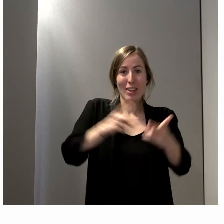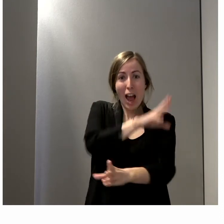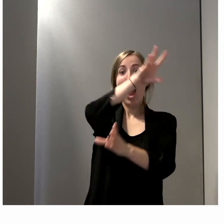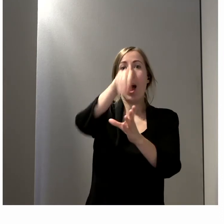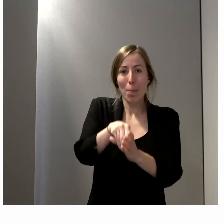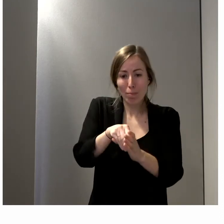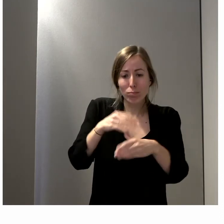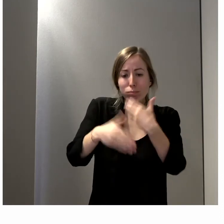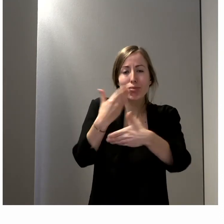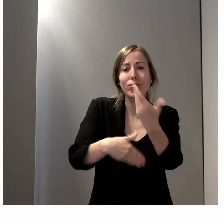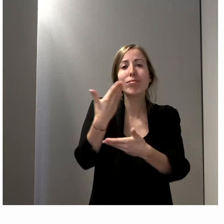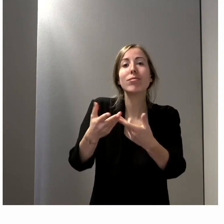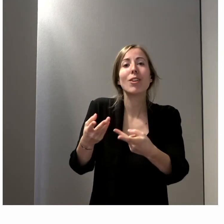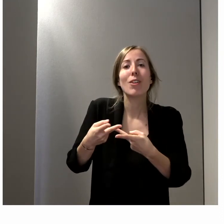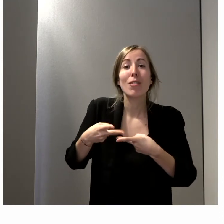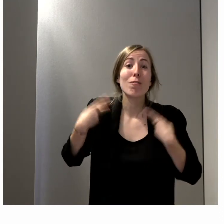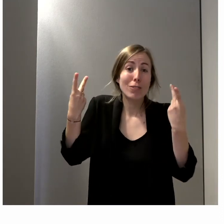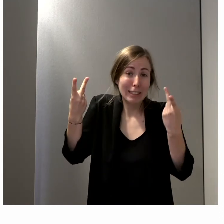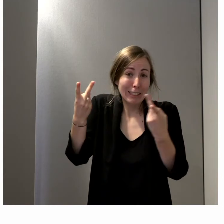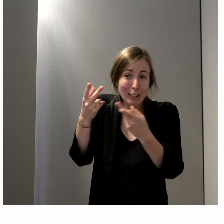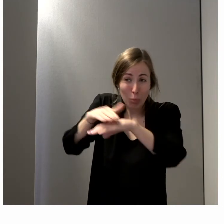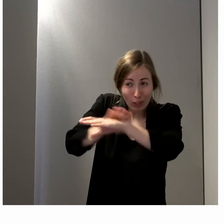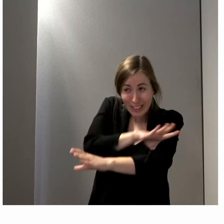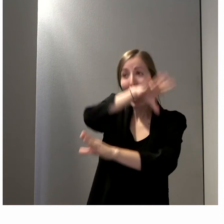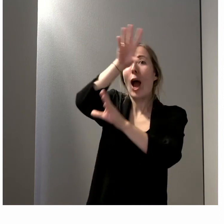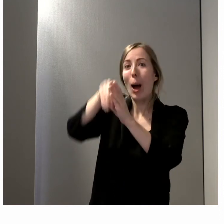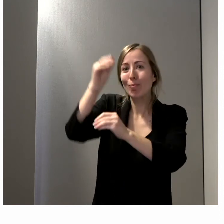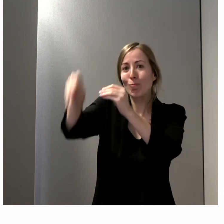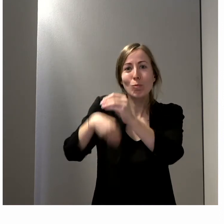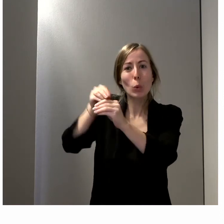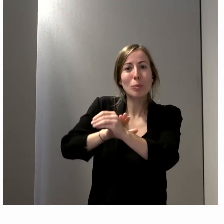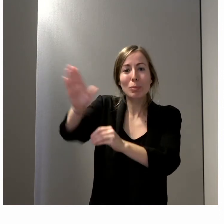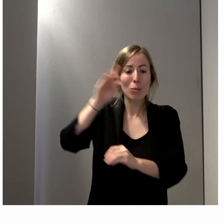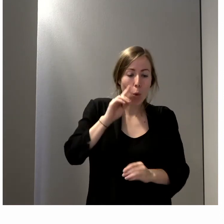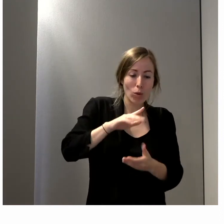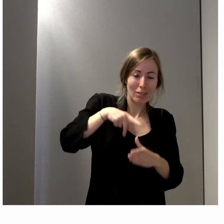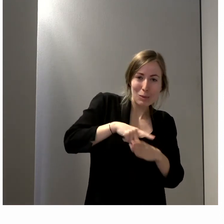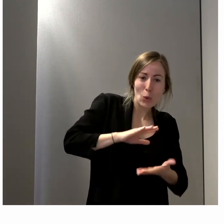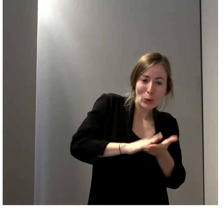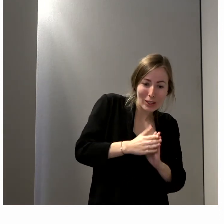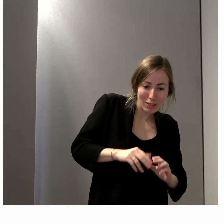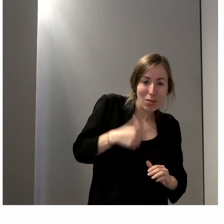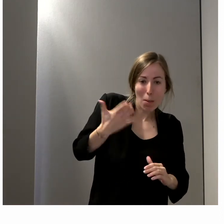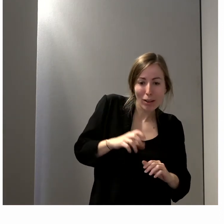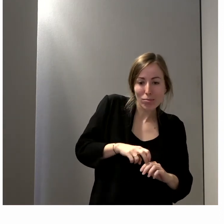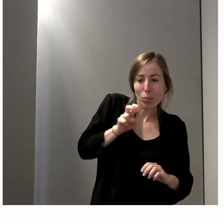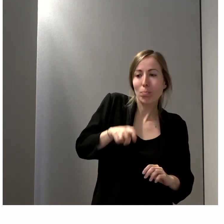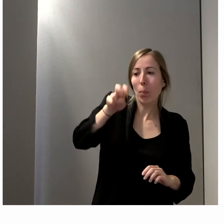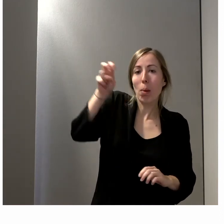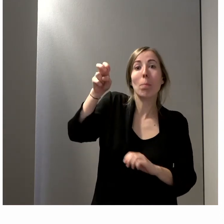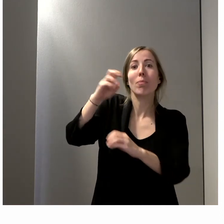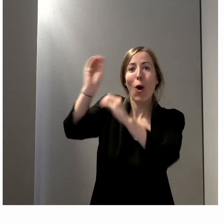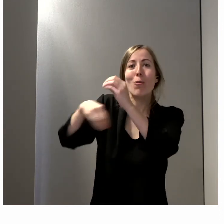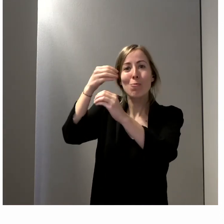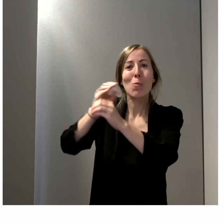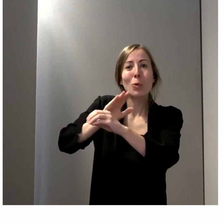politique à un moment ou à un autre. On a envie de franchir le pas, de passer du milieu associatif au milieu politique et à partir de là, on